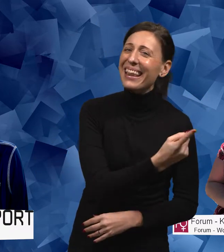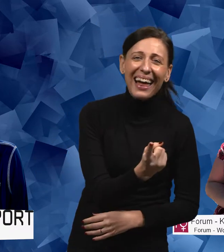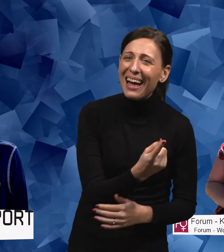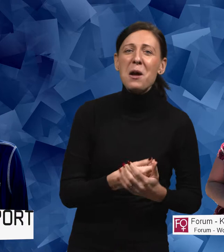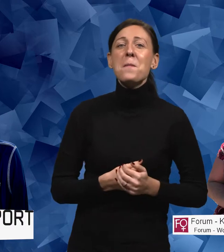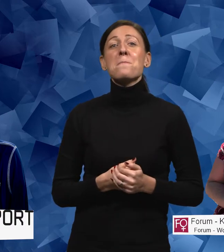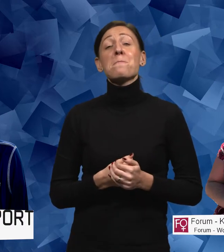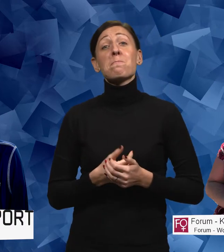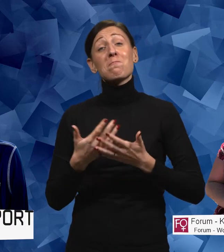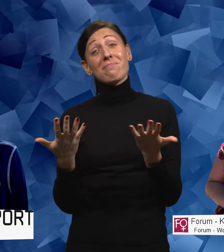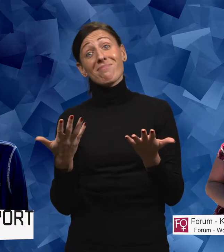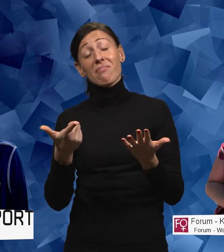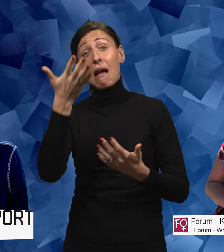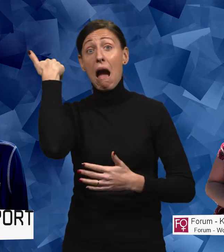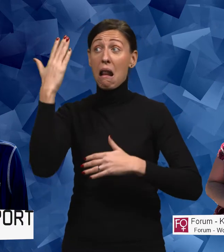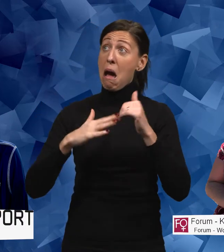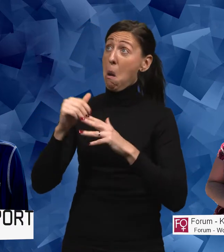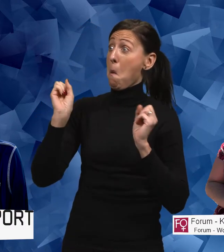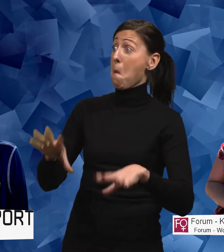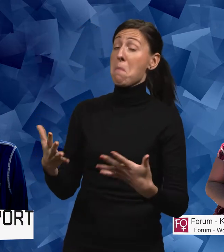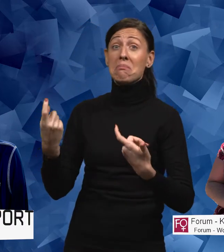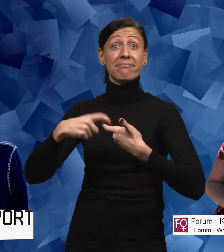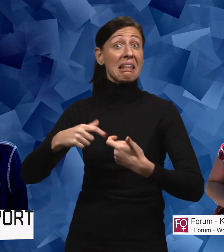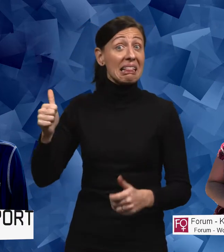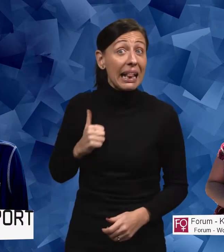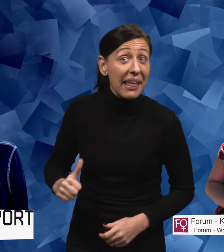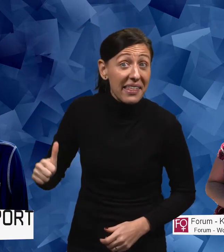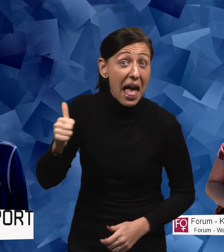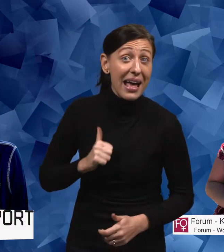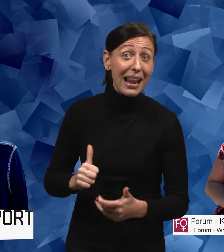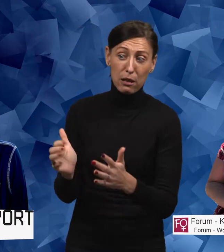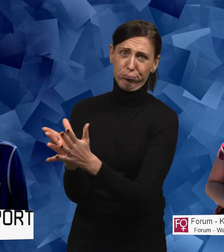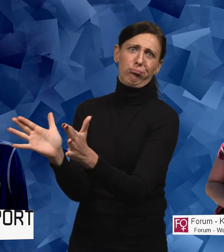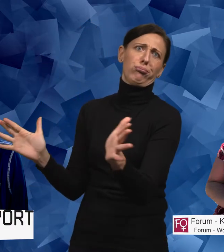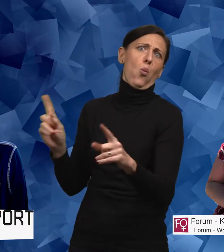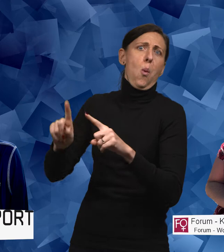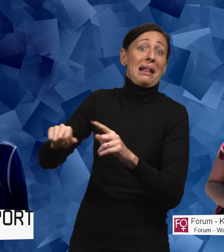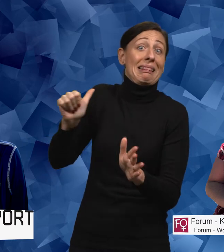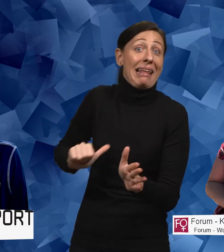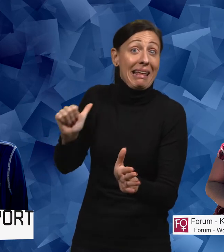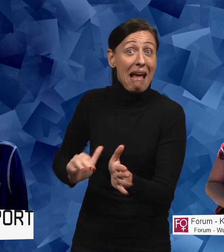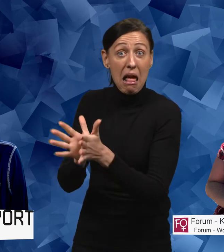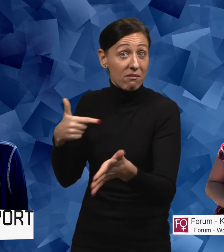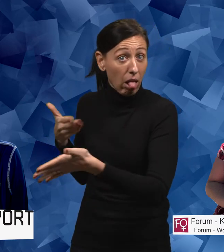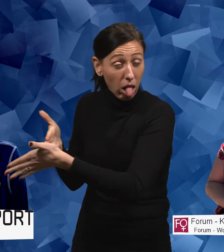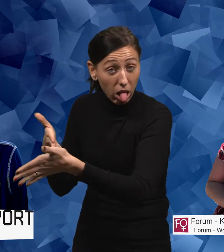på. Det kan handla om tillgänglighet på en rad olika sätt. Det kan